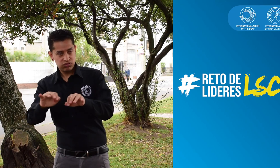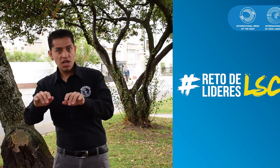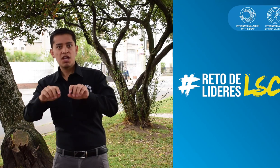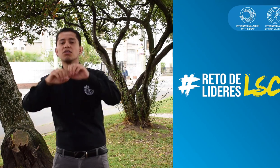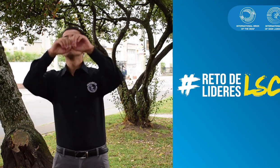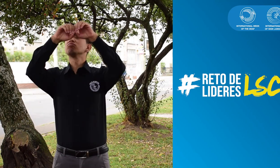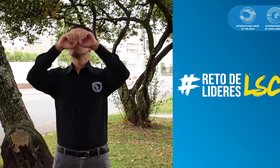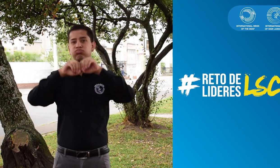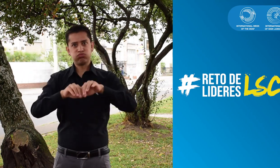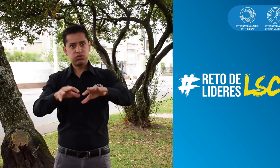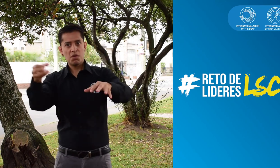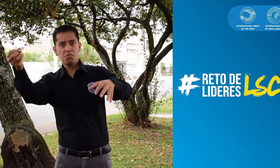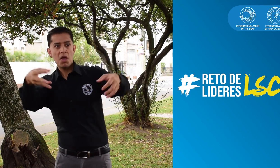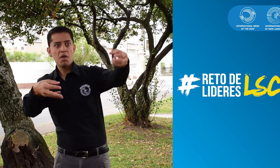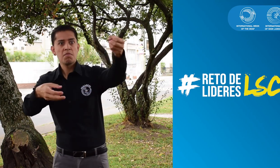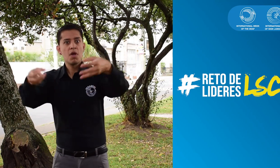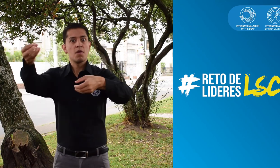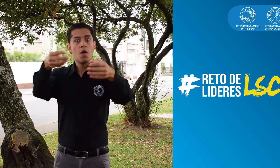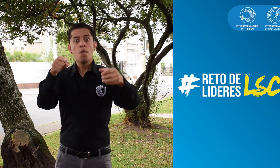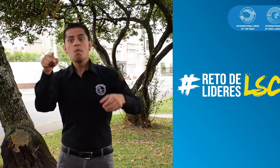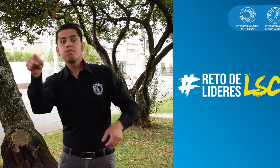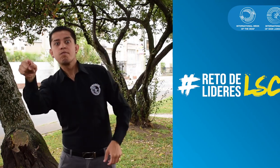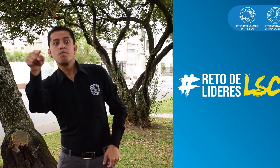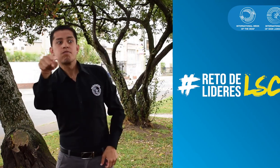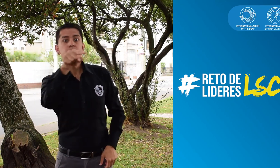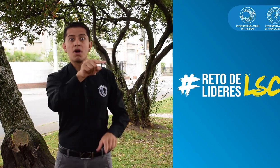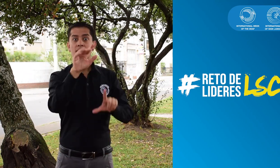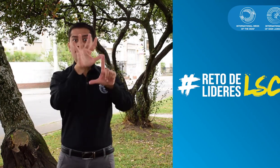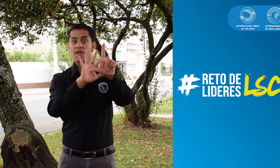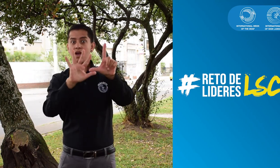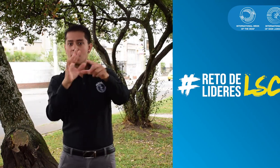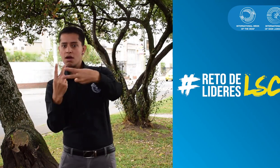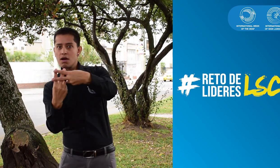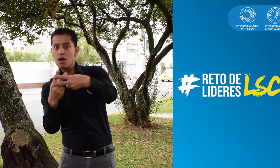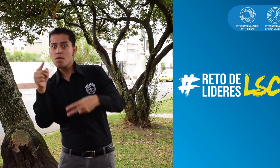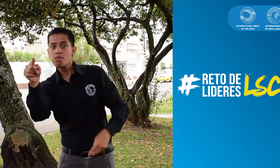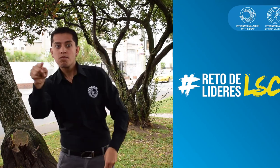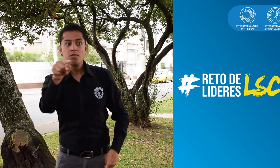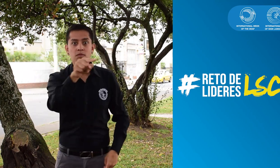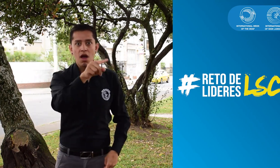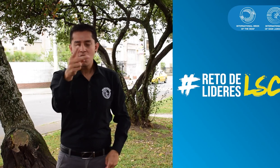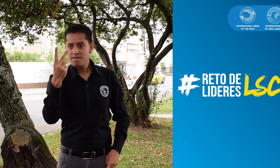numeral Reto de Líderes LSC. Así los podrán ver y compartir.